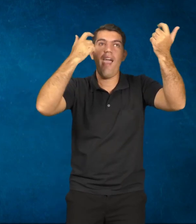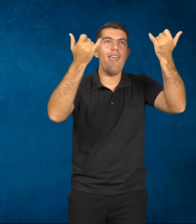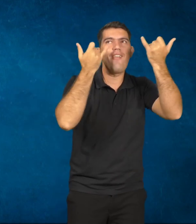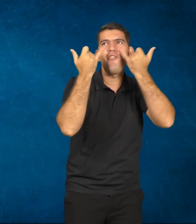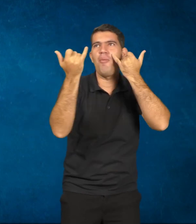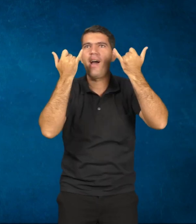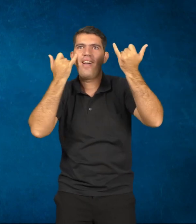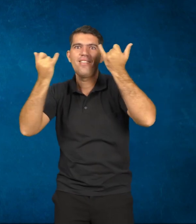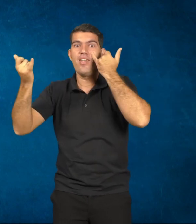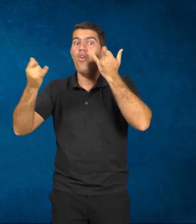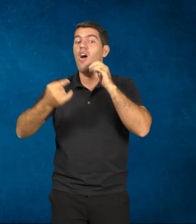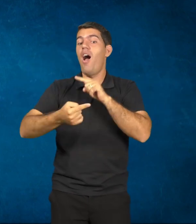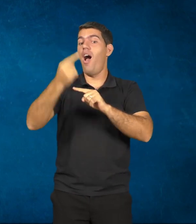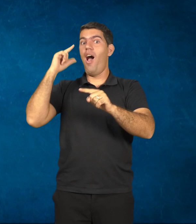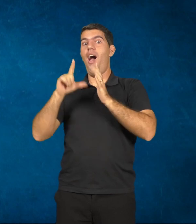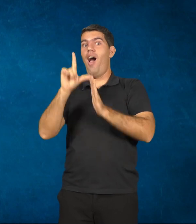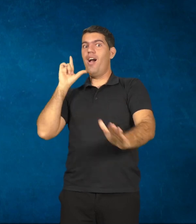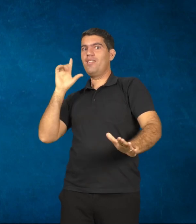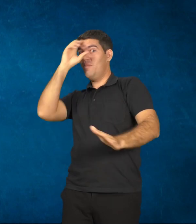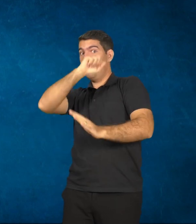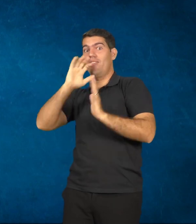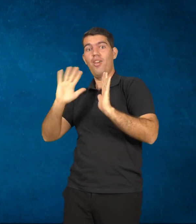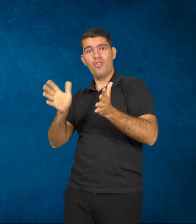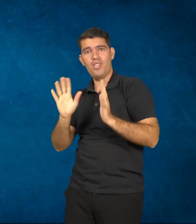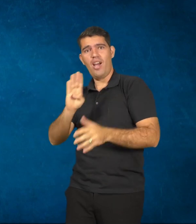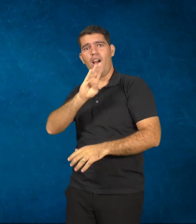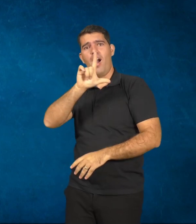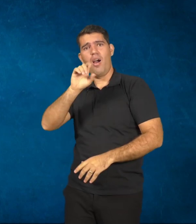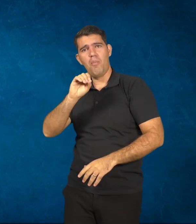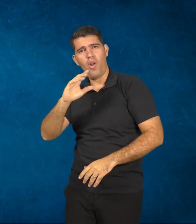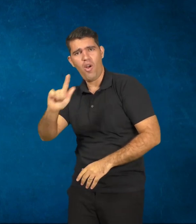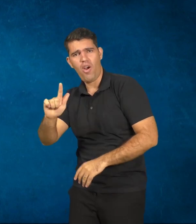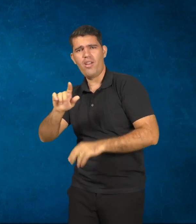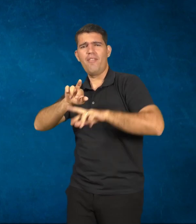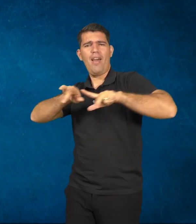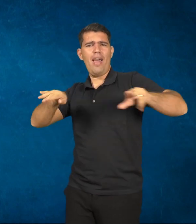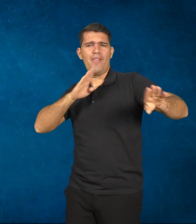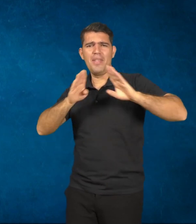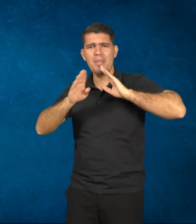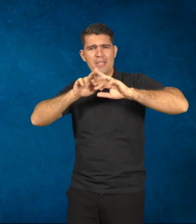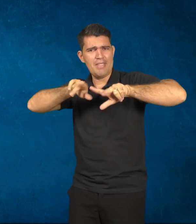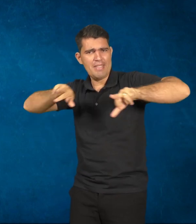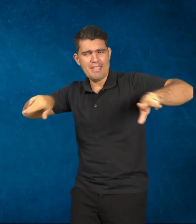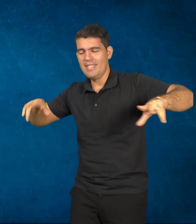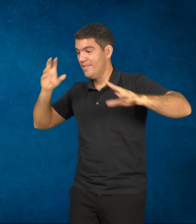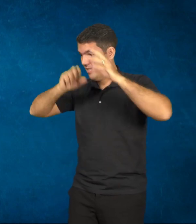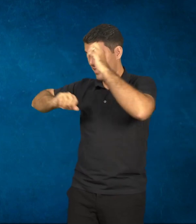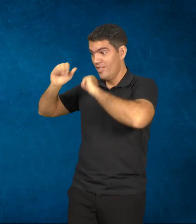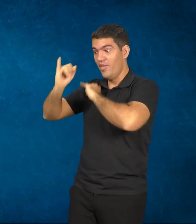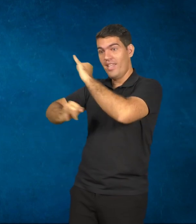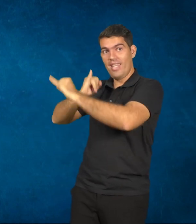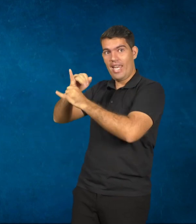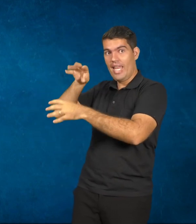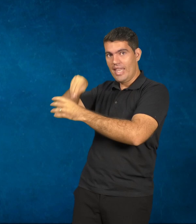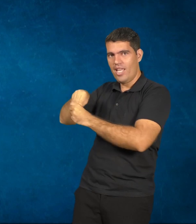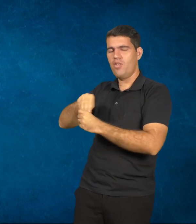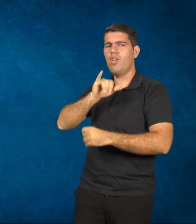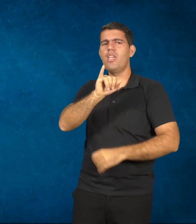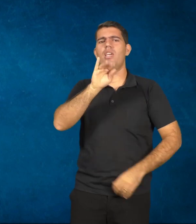aprendidas em blogs, redes sociais, sites, na internet. Segundo o IBGE, mais de 70%